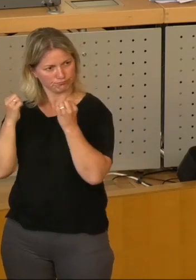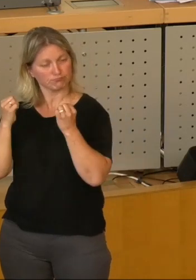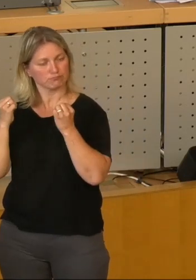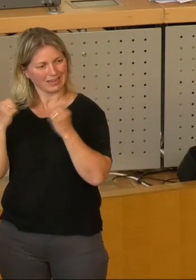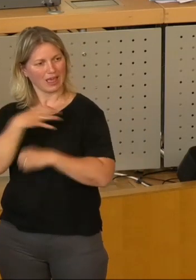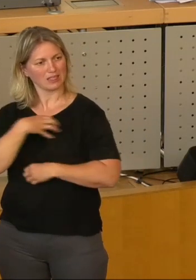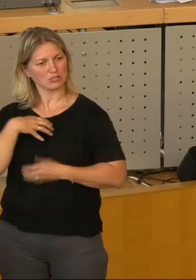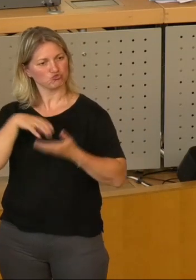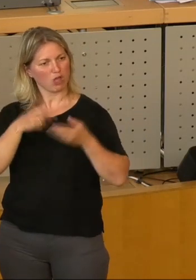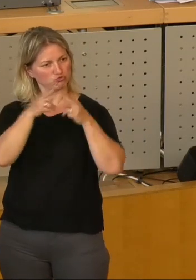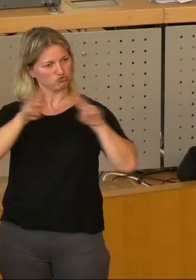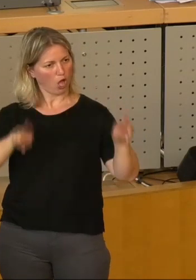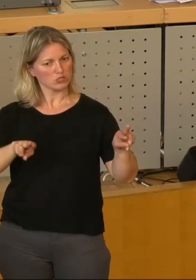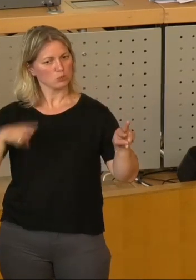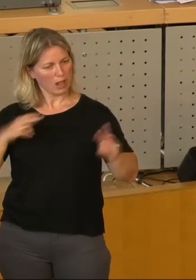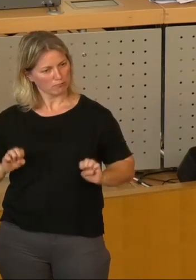-Stadtschloss einsetzt?